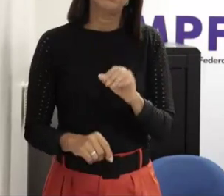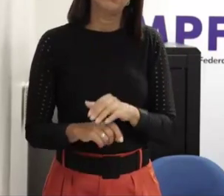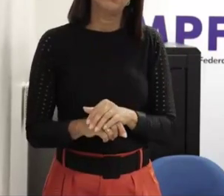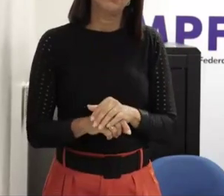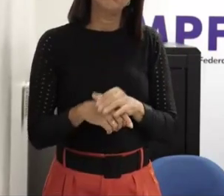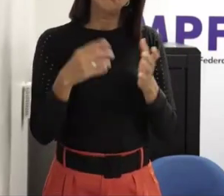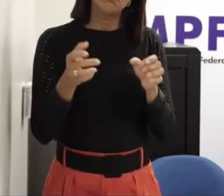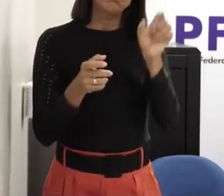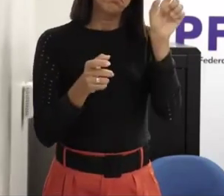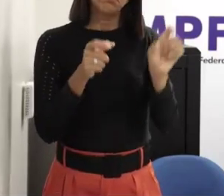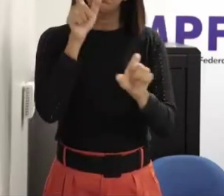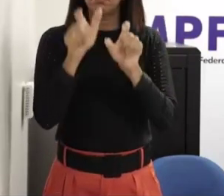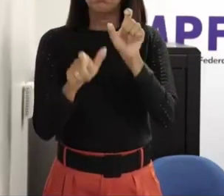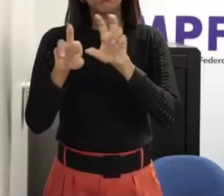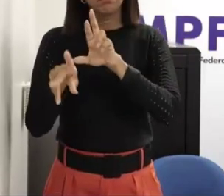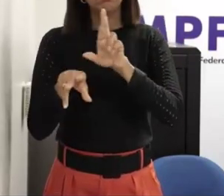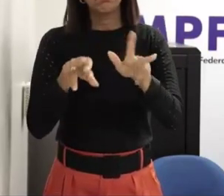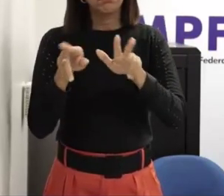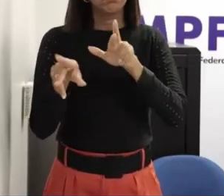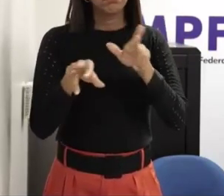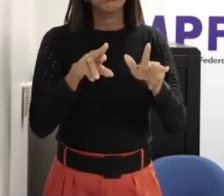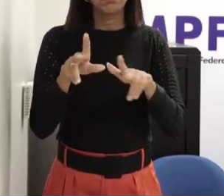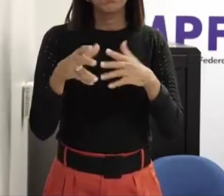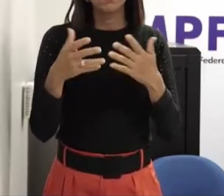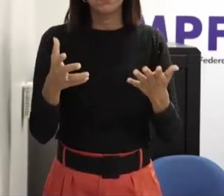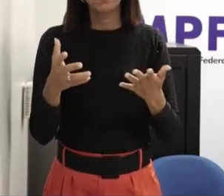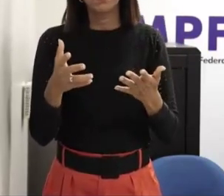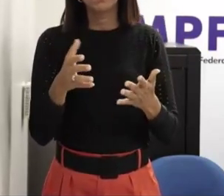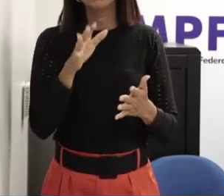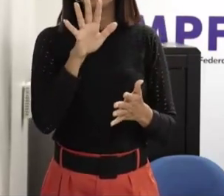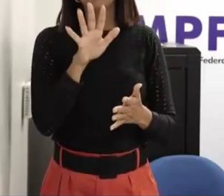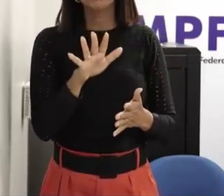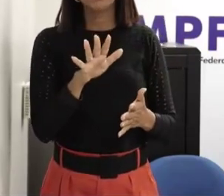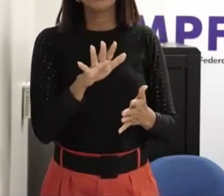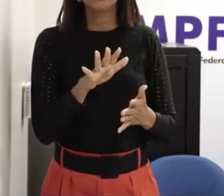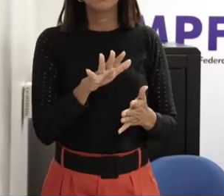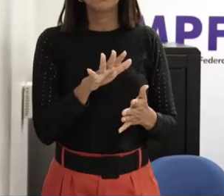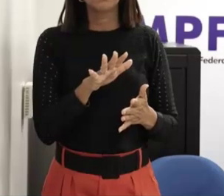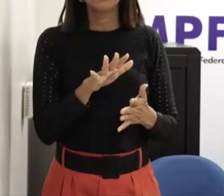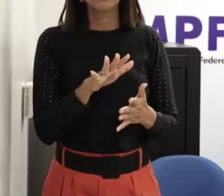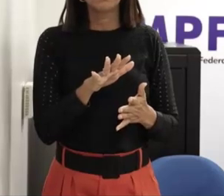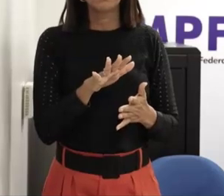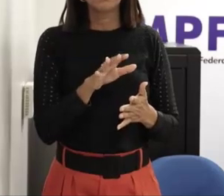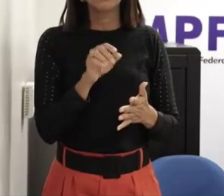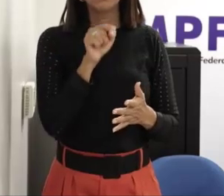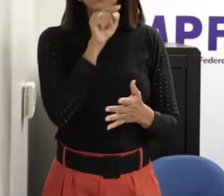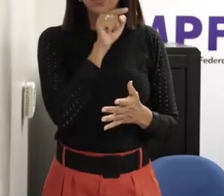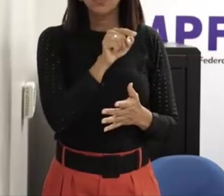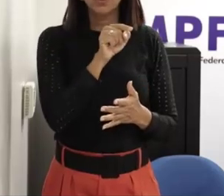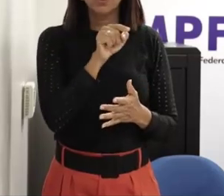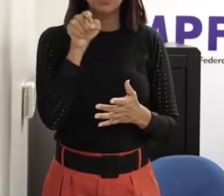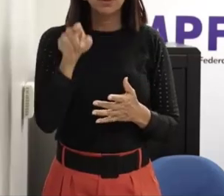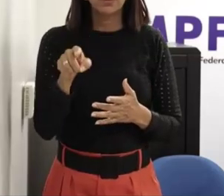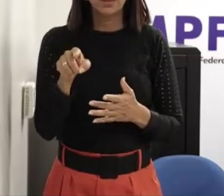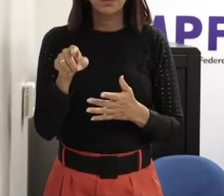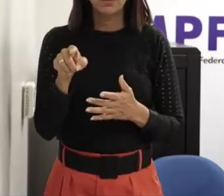caso mas eu gostaria que o senhor falasse um pouquinho das práticas terapêuticas que o senhor enxerga para tratar uma